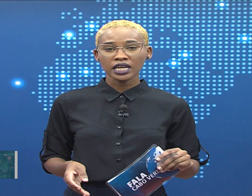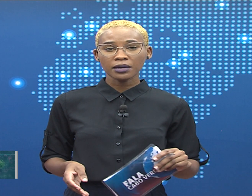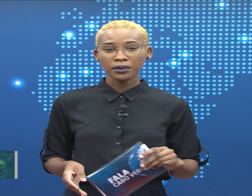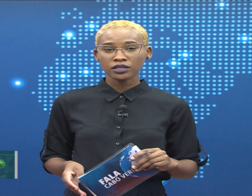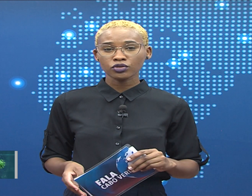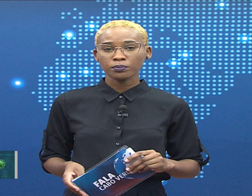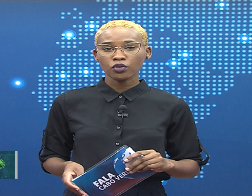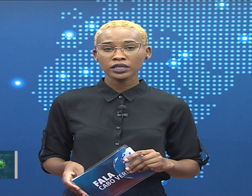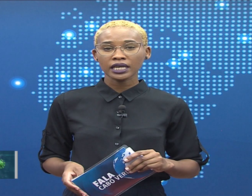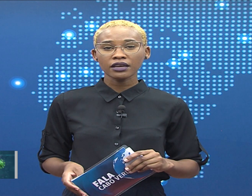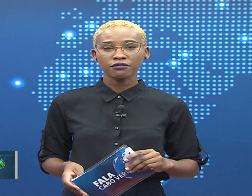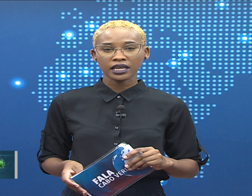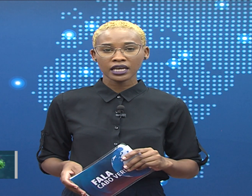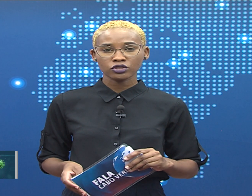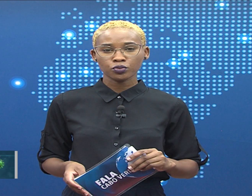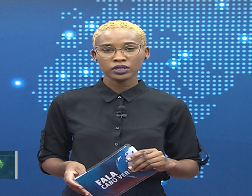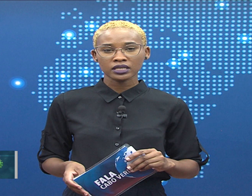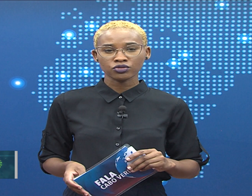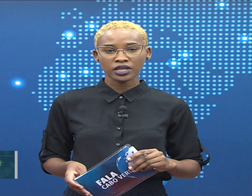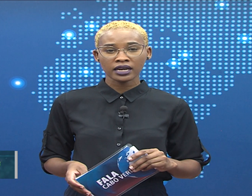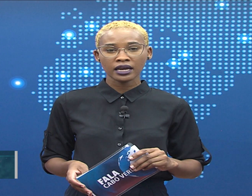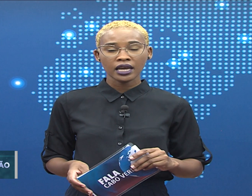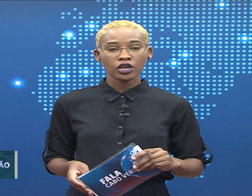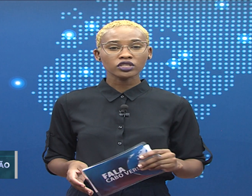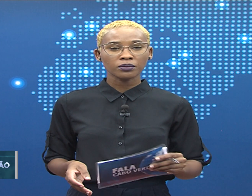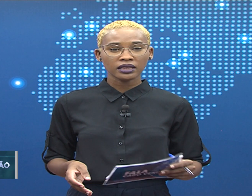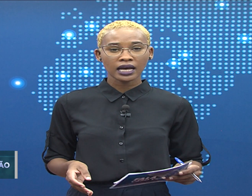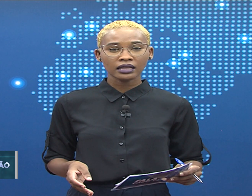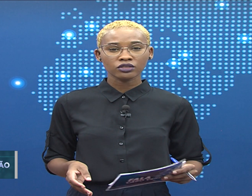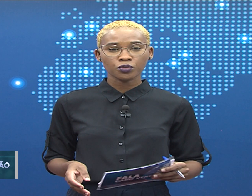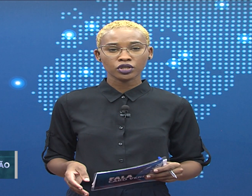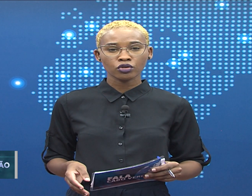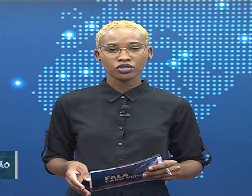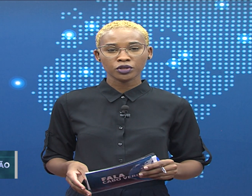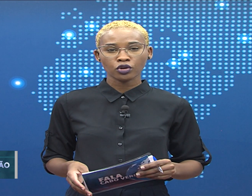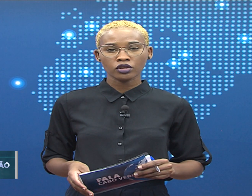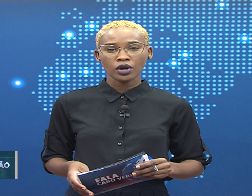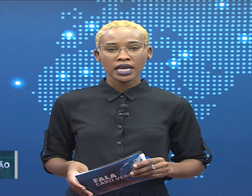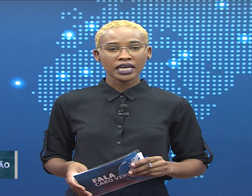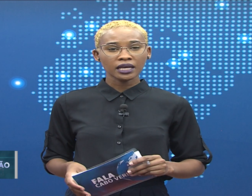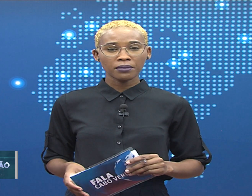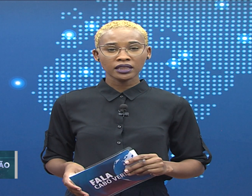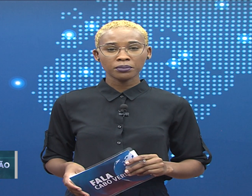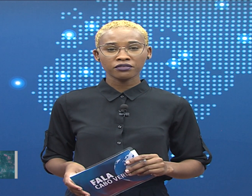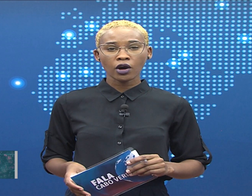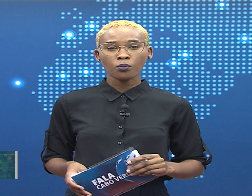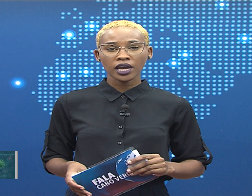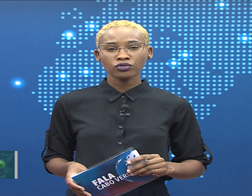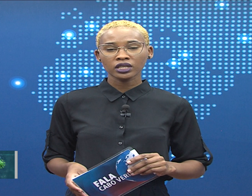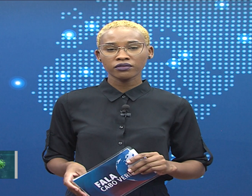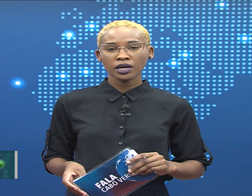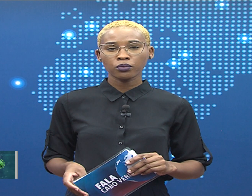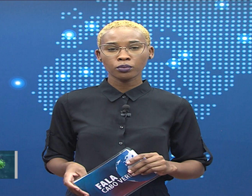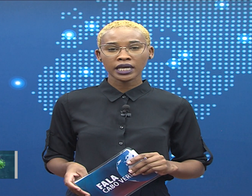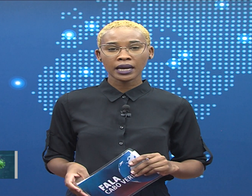descida na preço que pôde enfraquecer a exposição externa e orçamental dos portadores de petróleo e que também prevê aumento